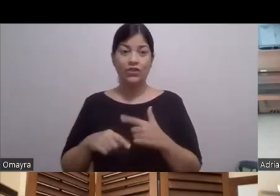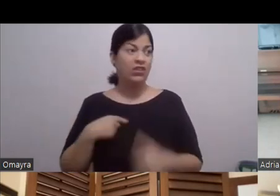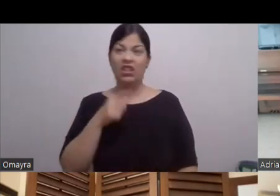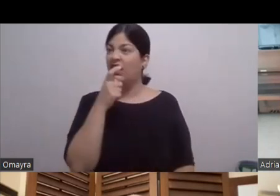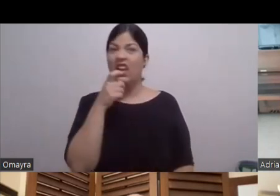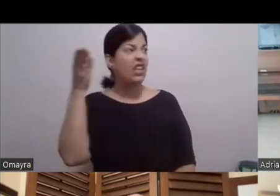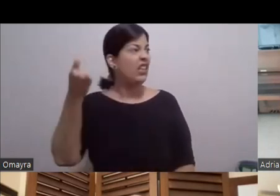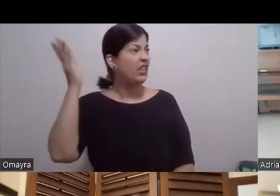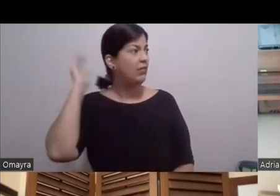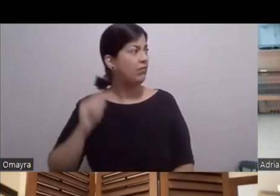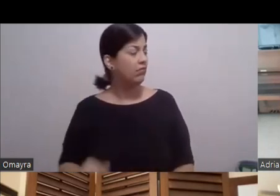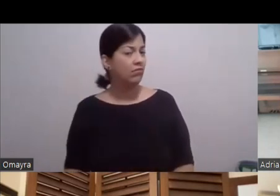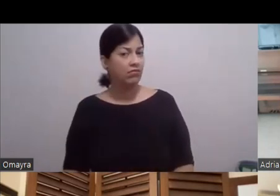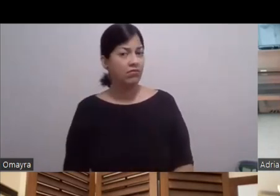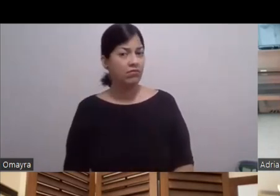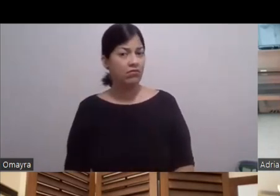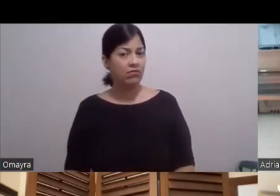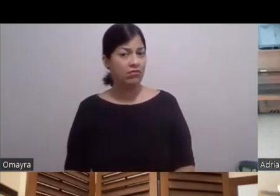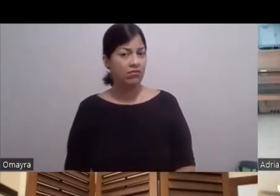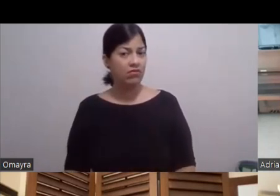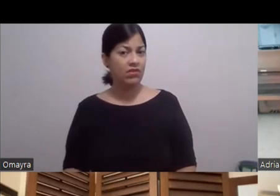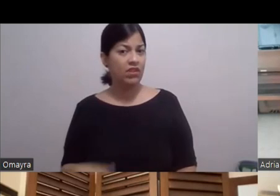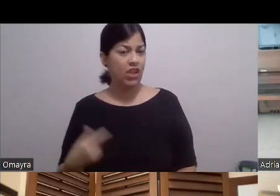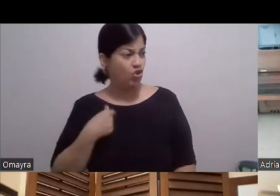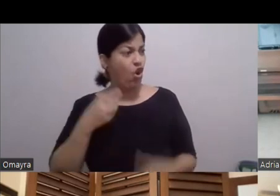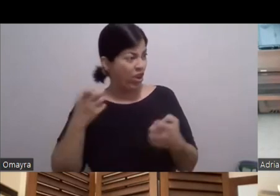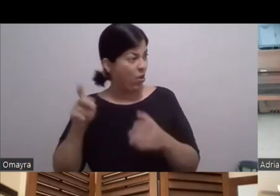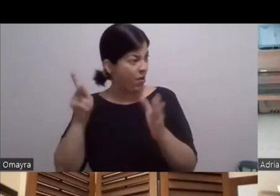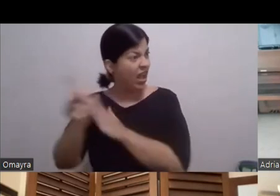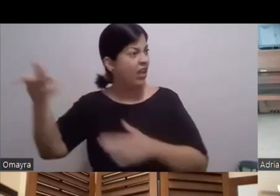Y está increíble Lo quiere cortar Yo con el machete Se le quiere cortar La cabeza De verdad